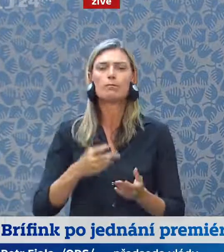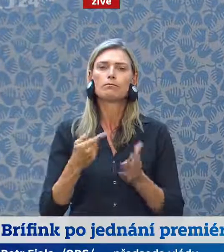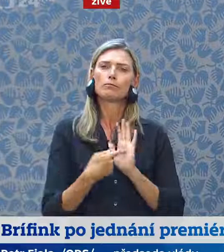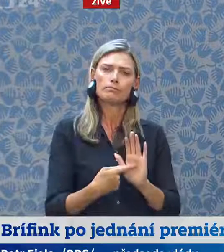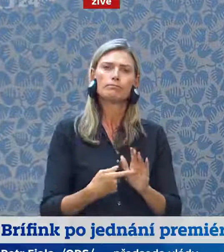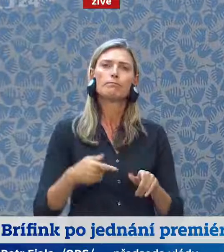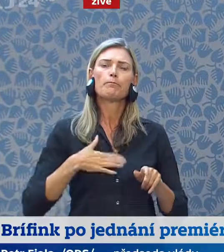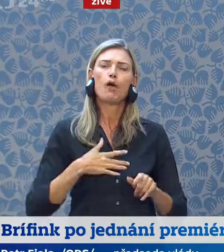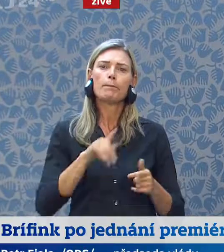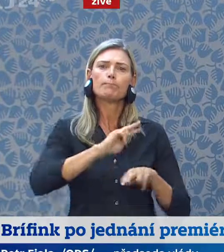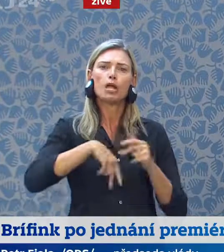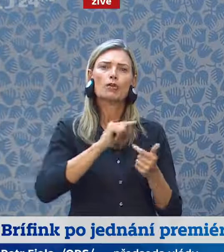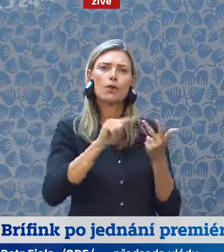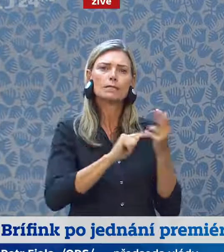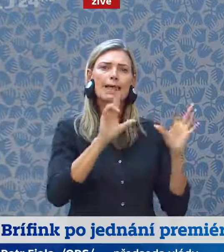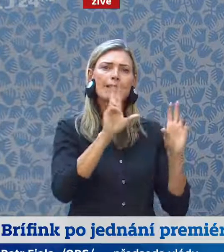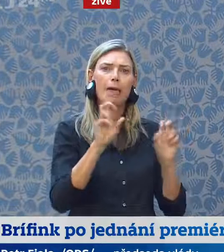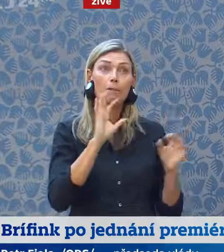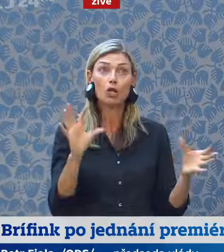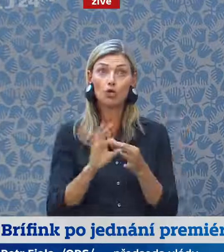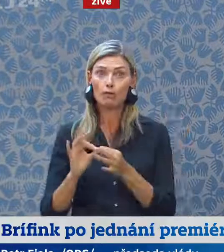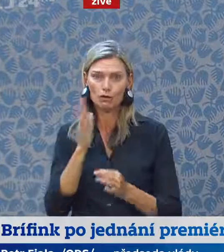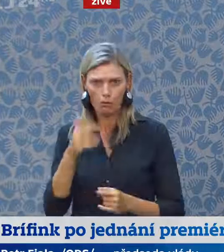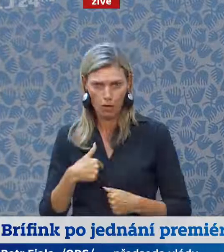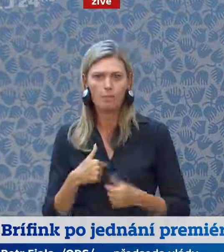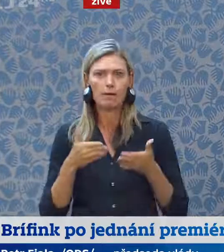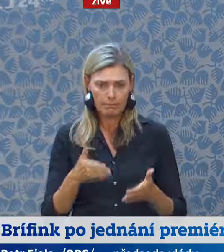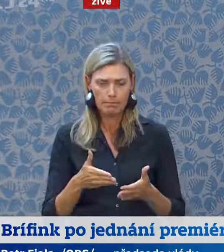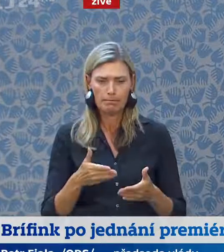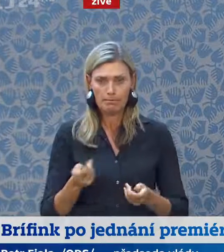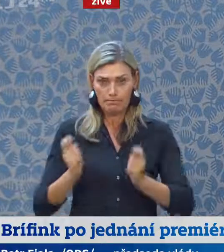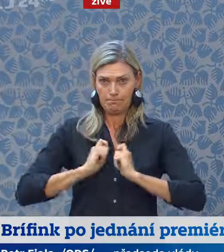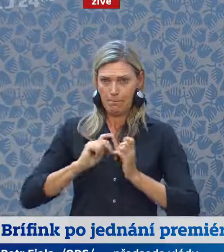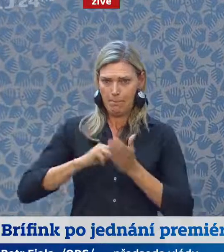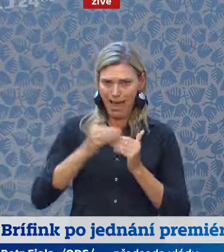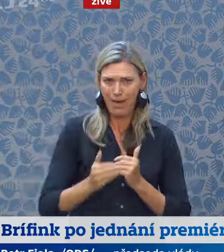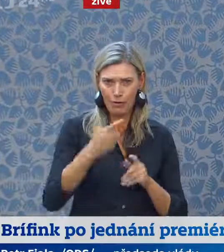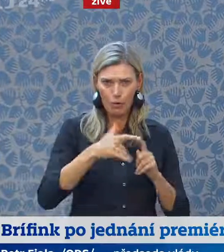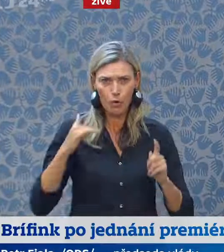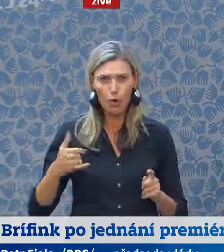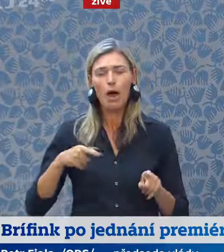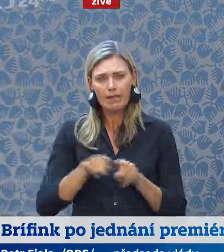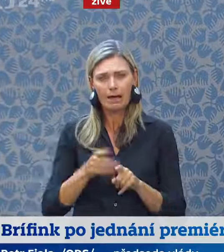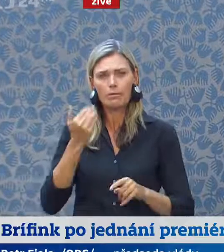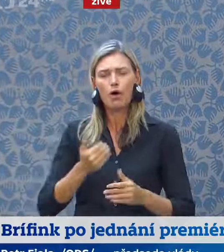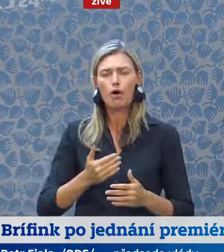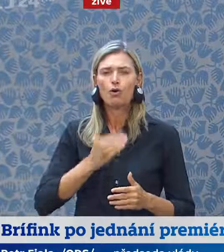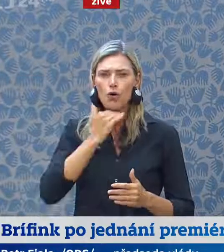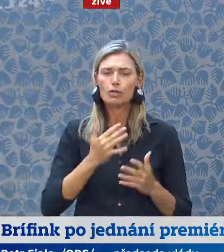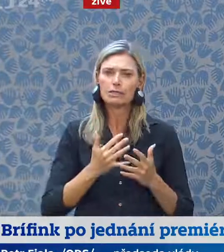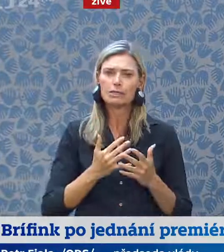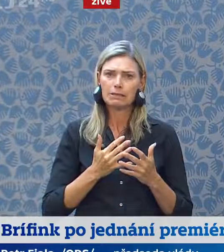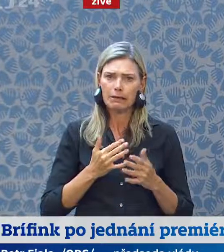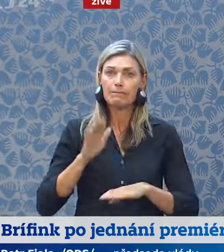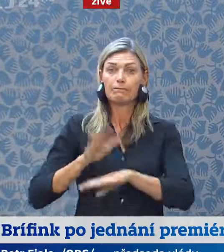předsednictví a to, co budeme v době předsednictví dělat. Já jsem hodně zdůrazňoval to, jak je pro některé země,